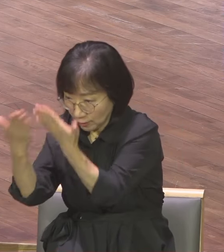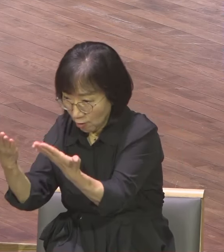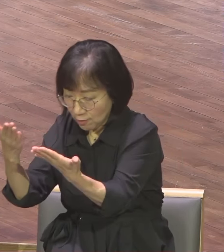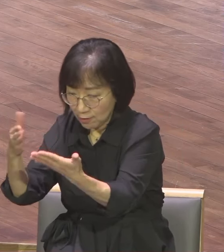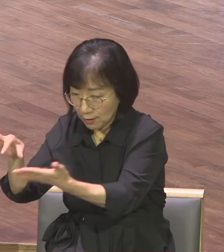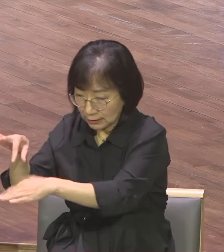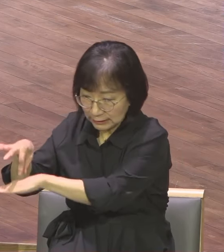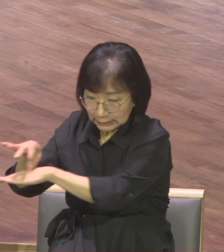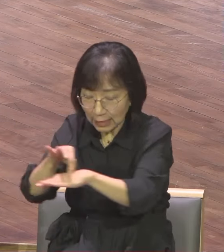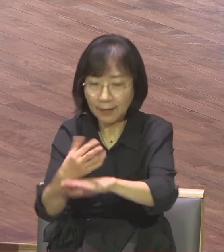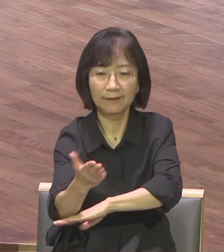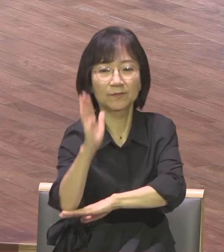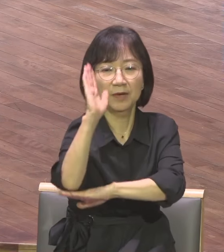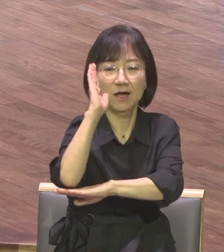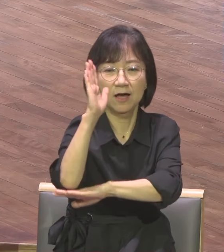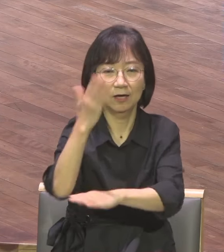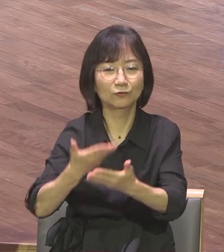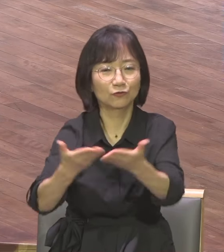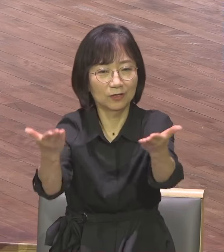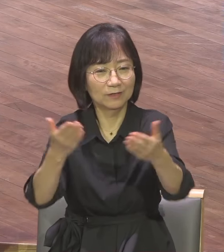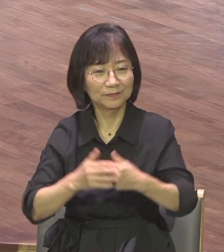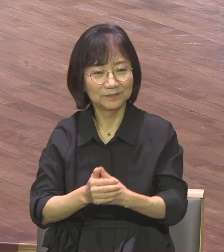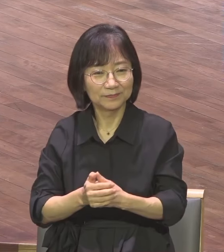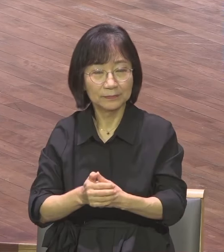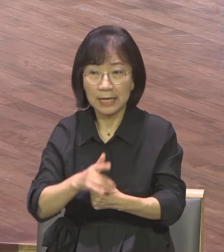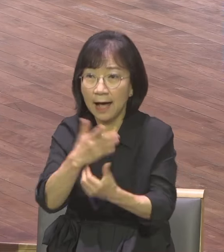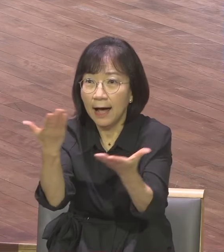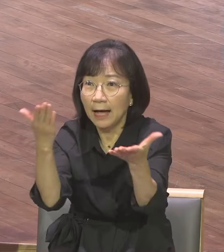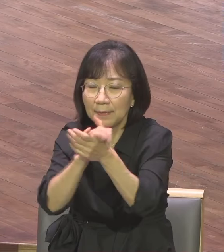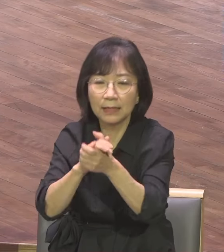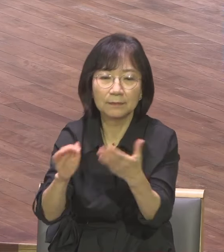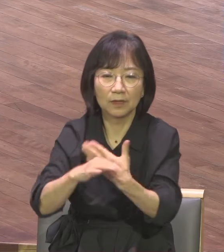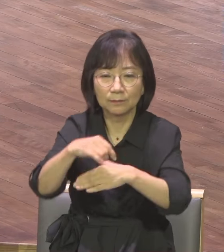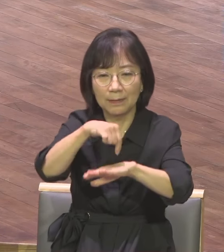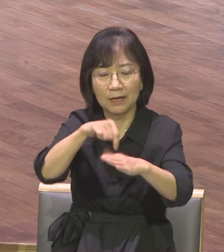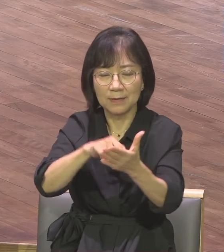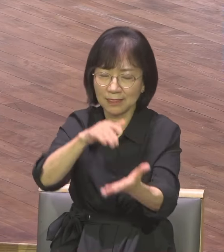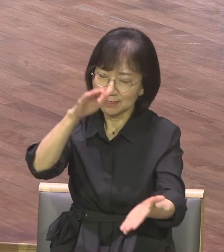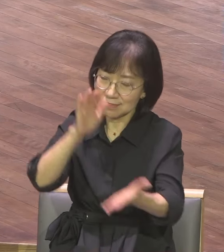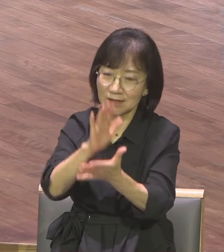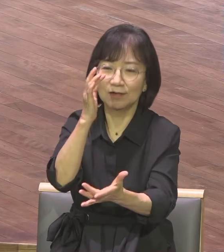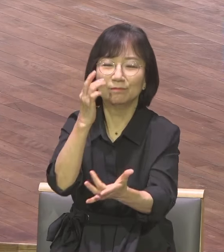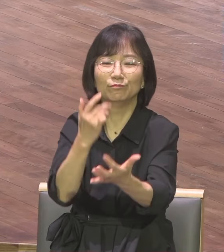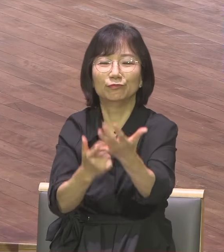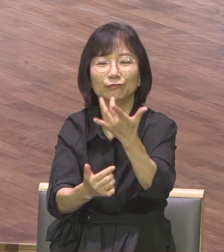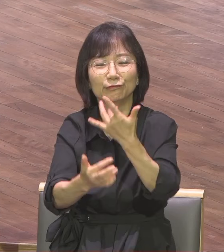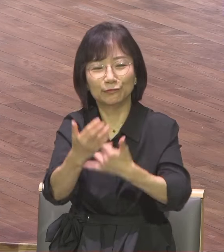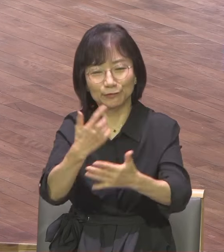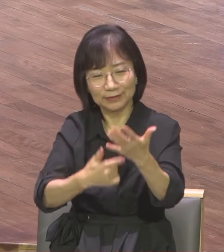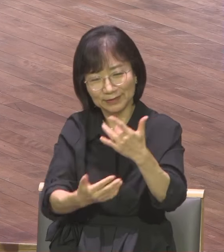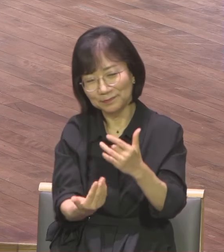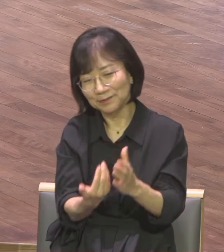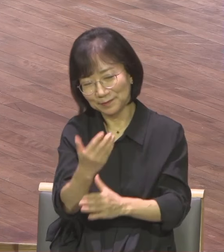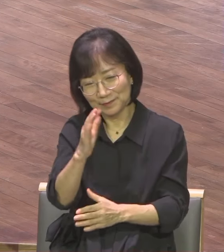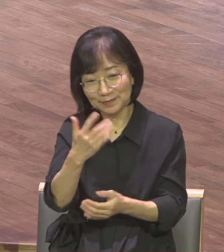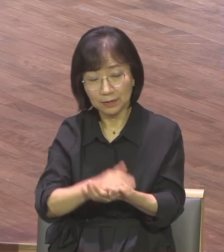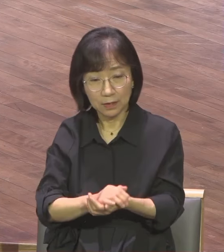화요할 타오는 거예요 불이 왜 무섭습니까 옮기기 때문에 그래요 이 전도의 불